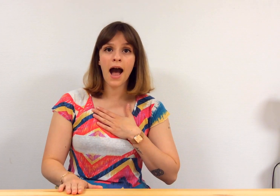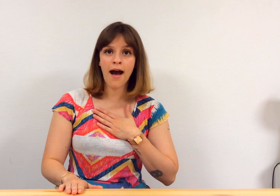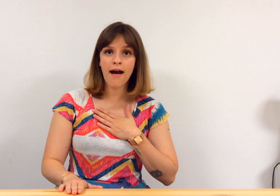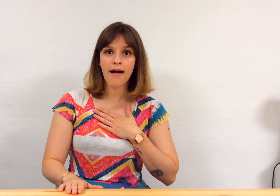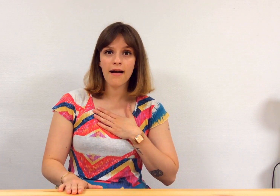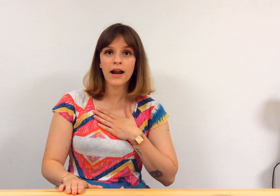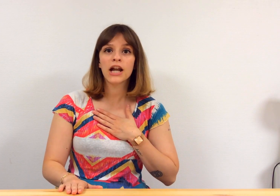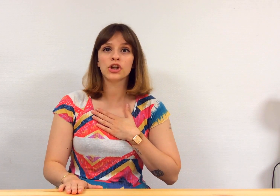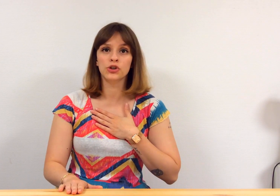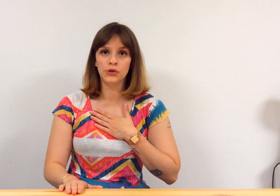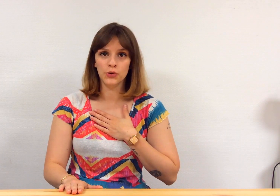Un, deux.